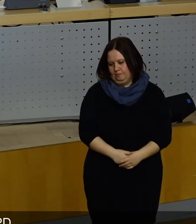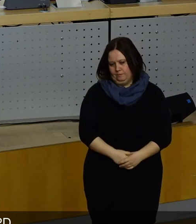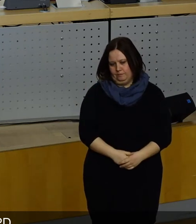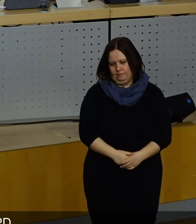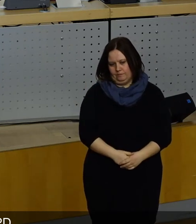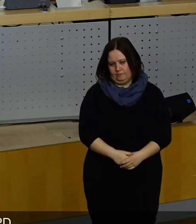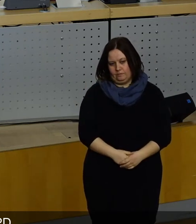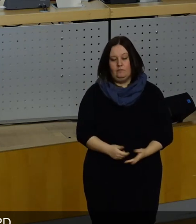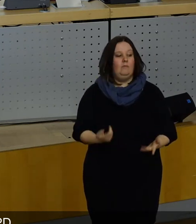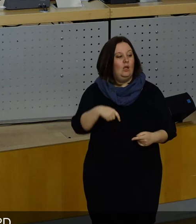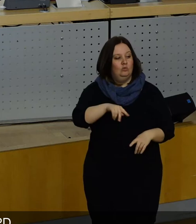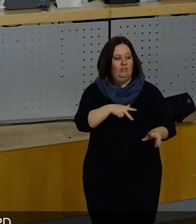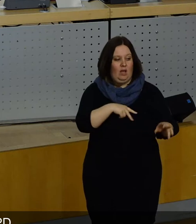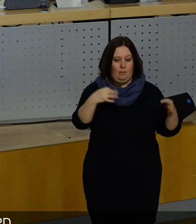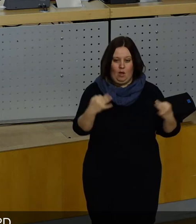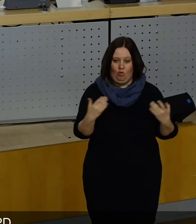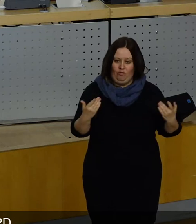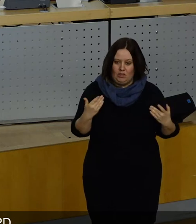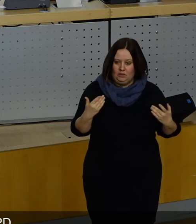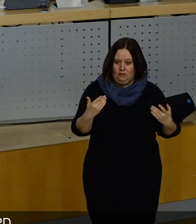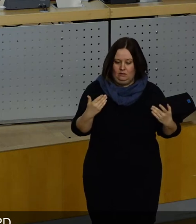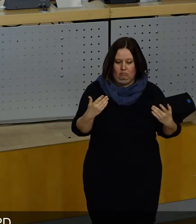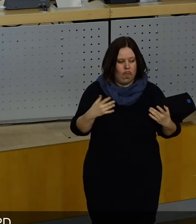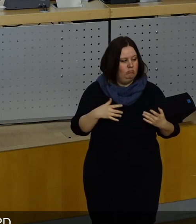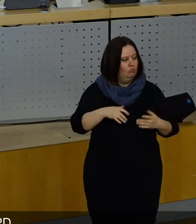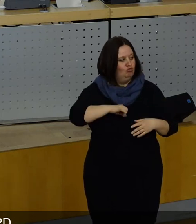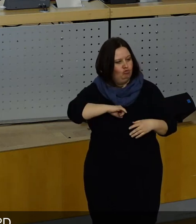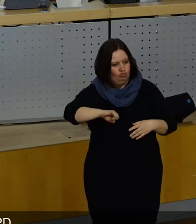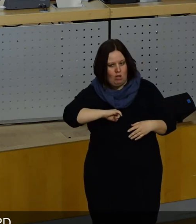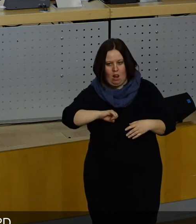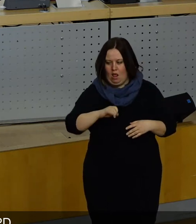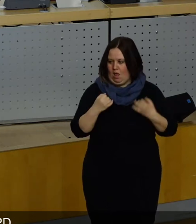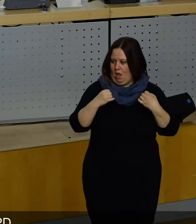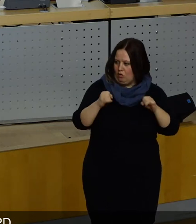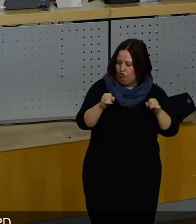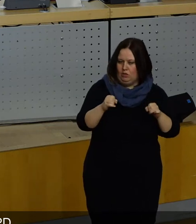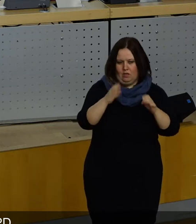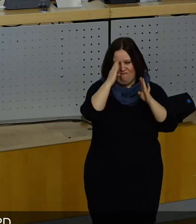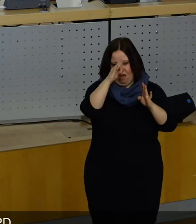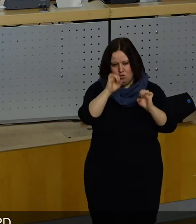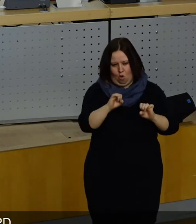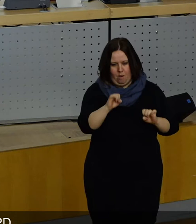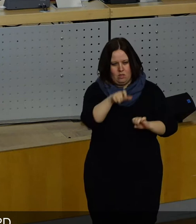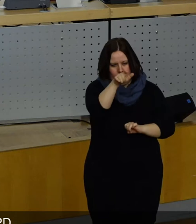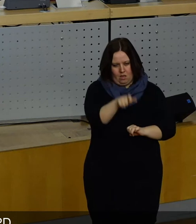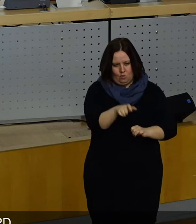Also was brauchen wir jetzt tatsächlich? Wir brauchen schnellstmöglich eine engagierte und fachkompetente Besetzung in